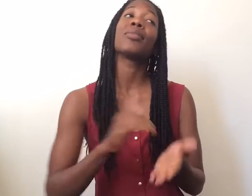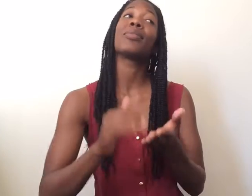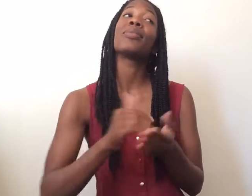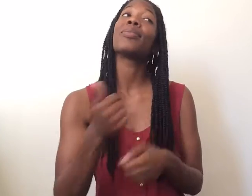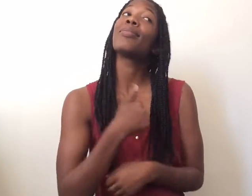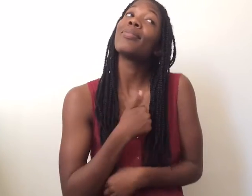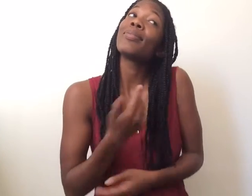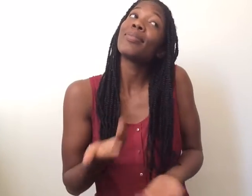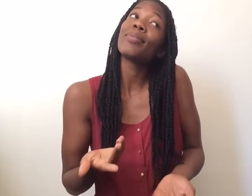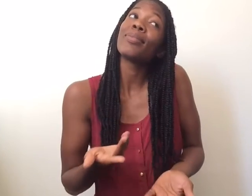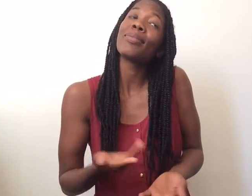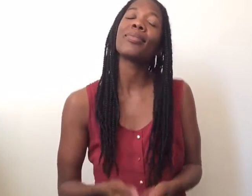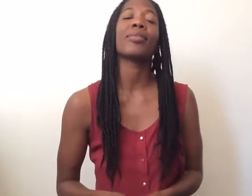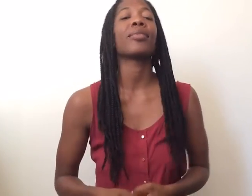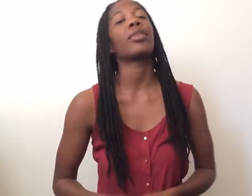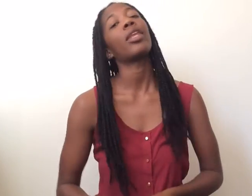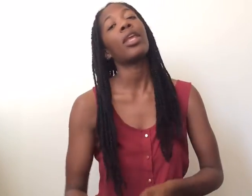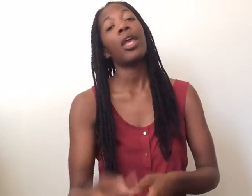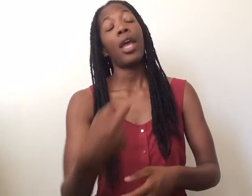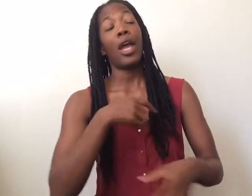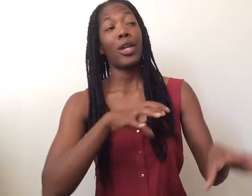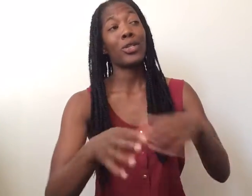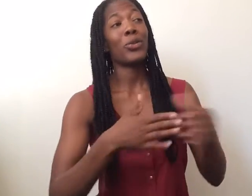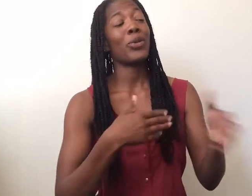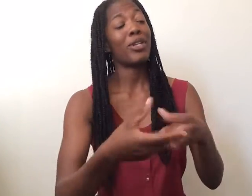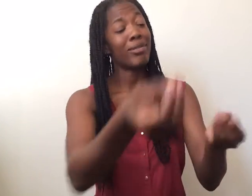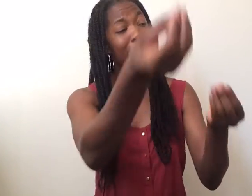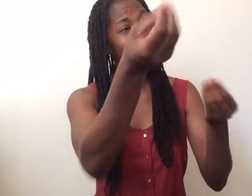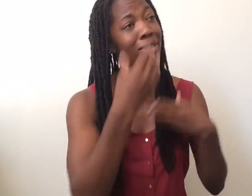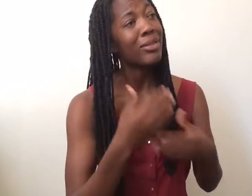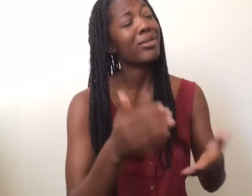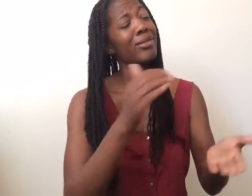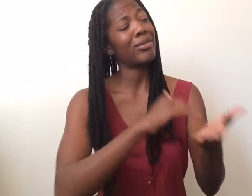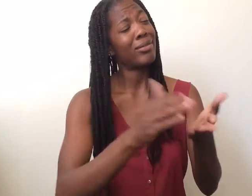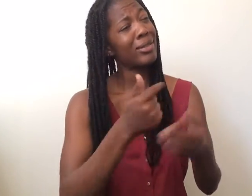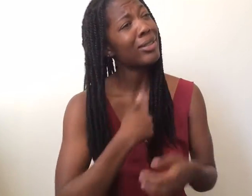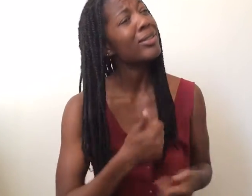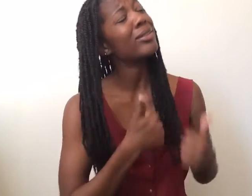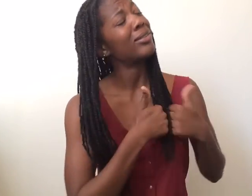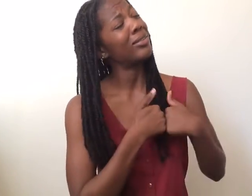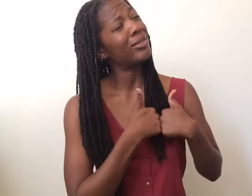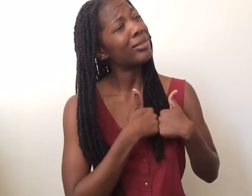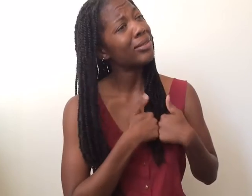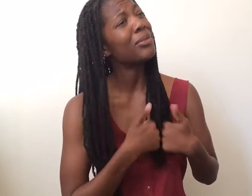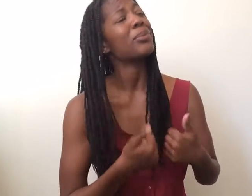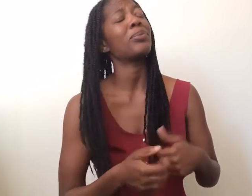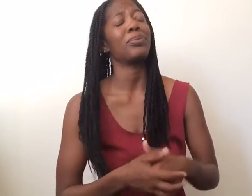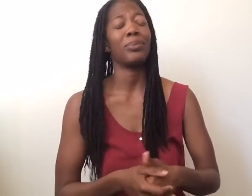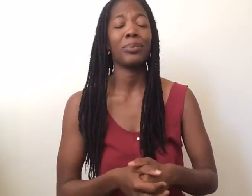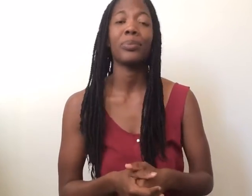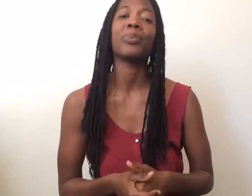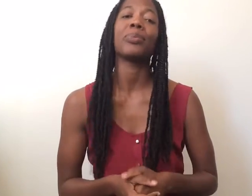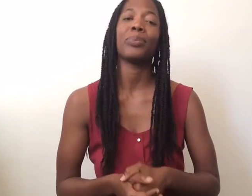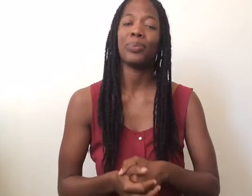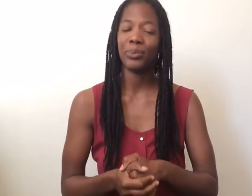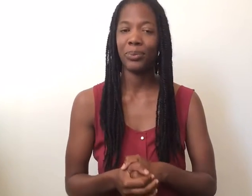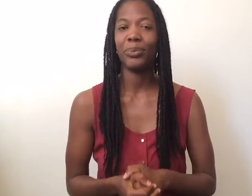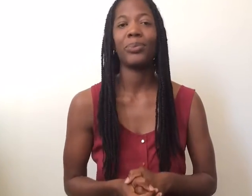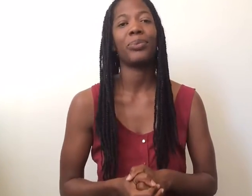Perdóname Hago lo que quieras, perdoname mi nena, perdoname mi nena, oh,